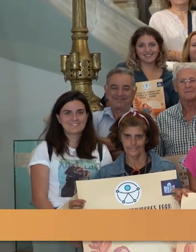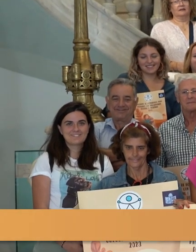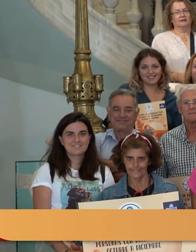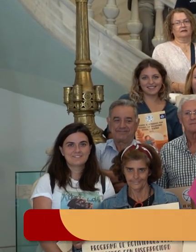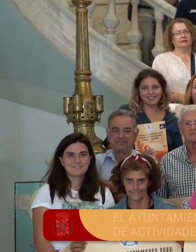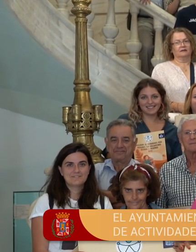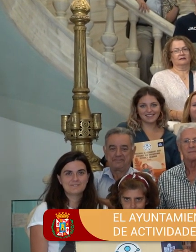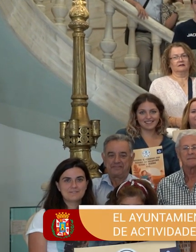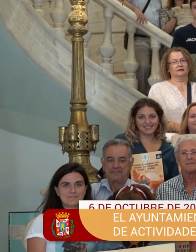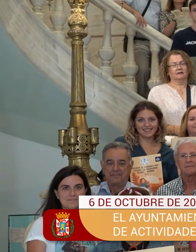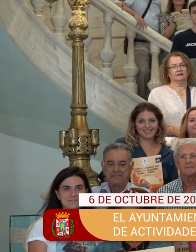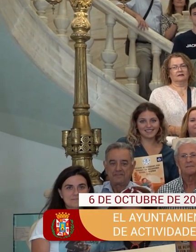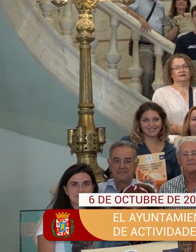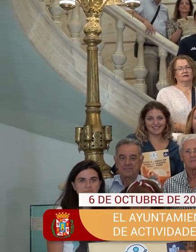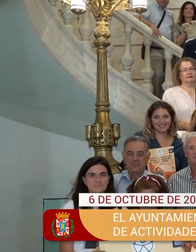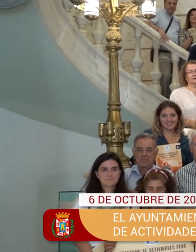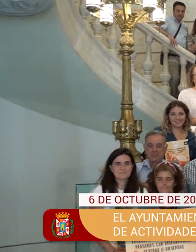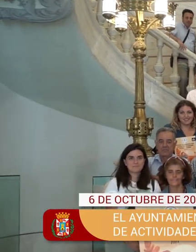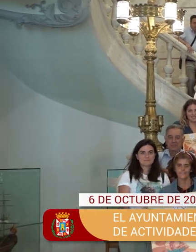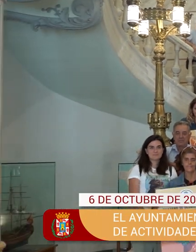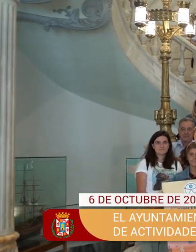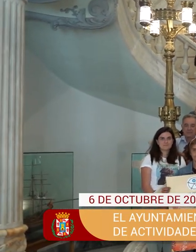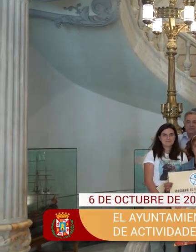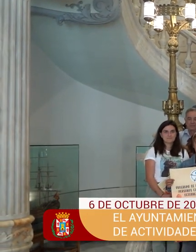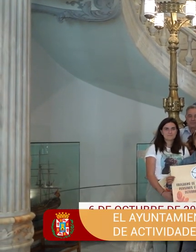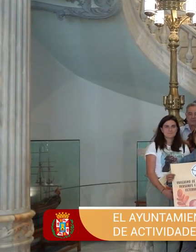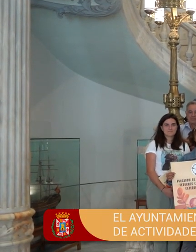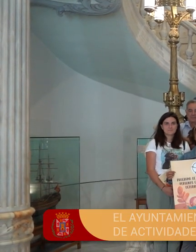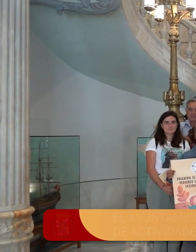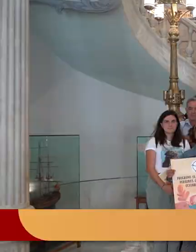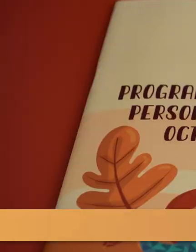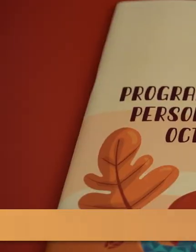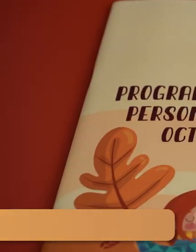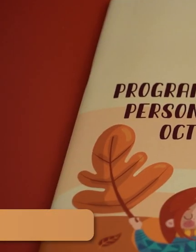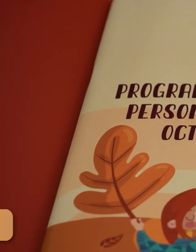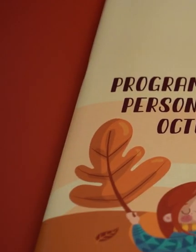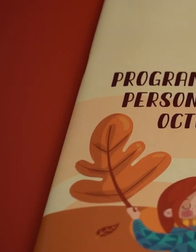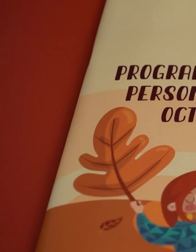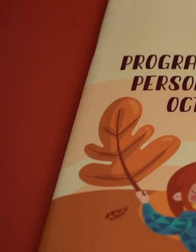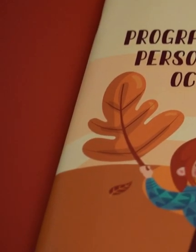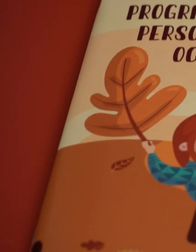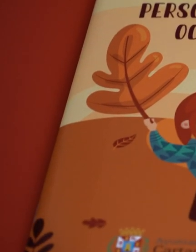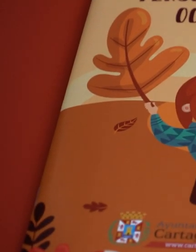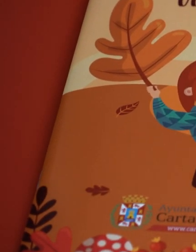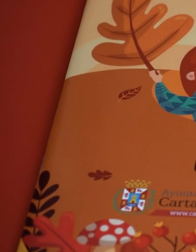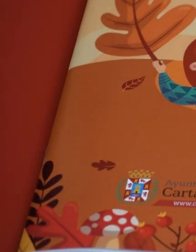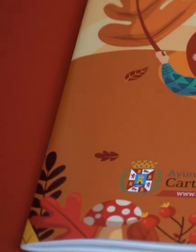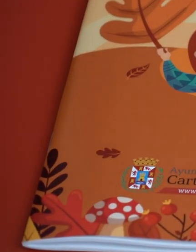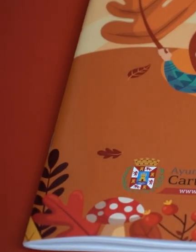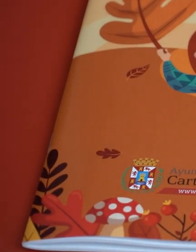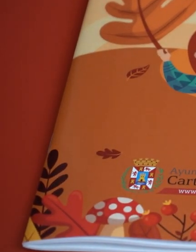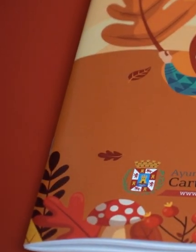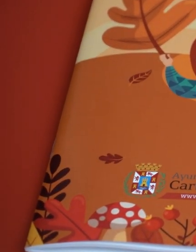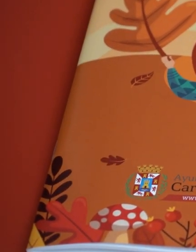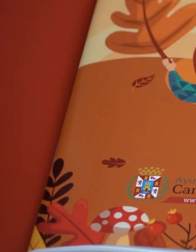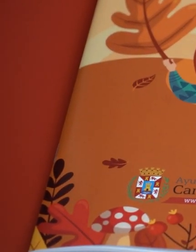Gracias por vuestra asistencia. Veo aquí una representación absoluta de todas las entidades. Y